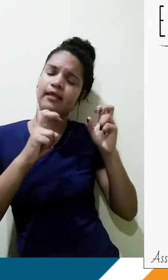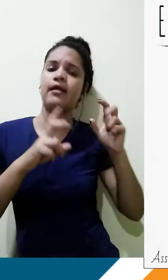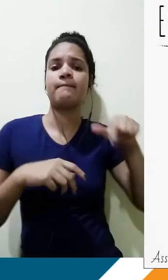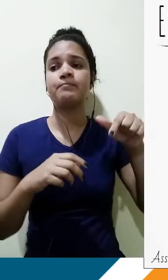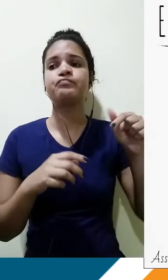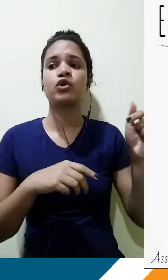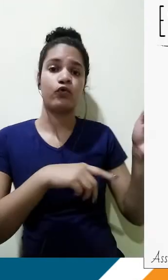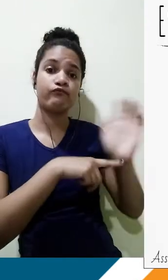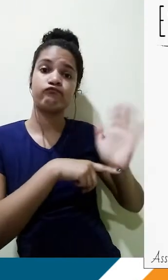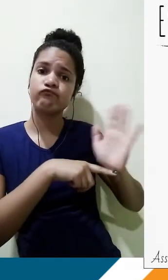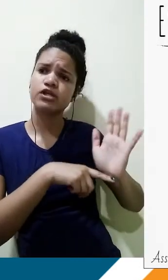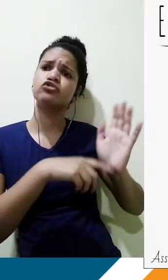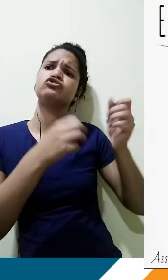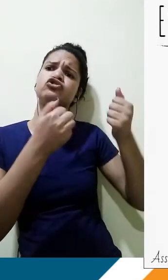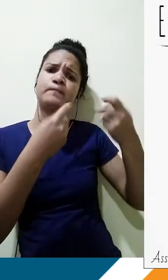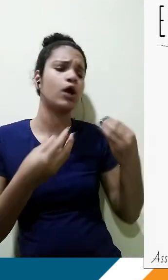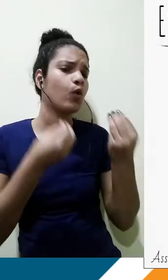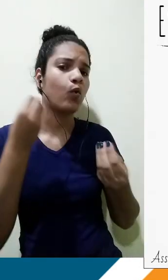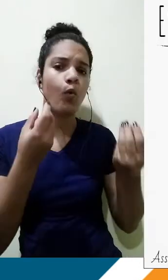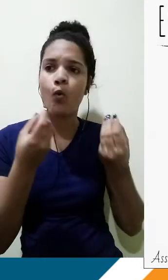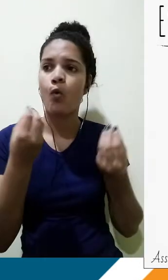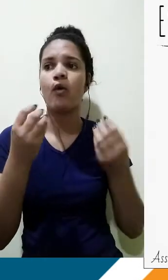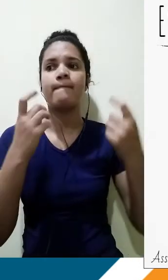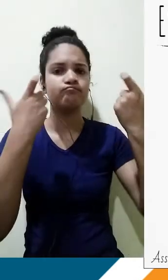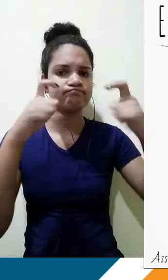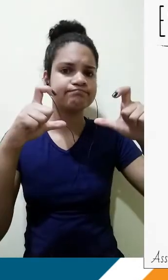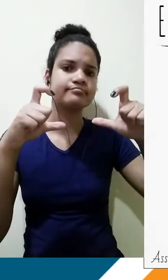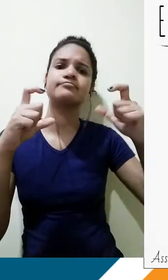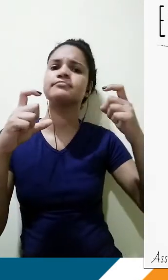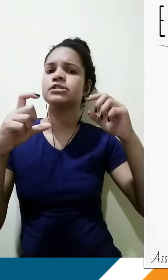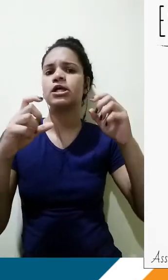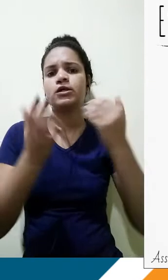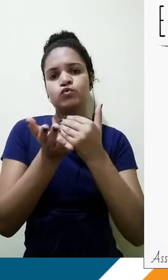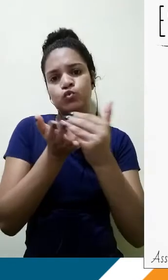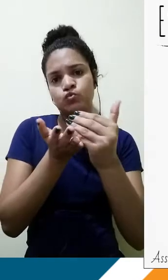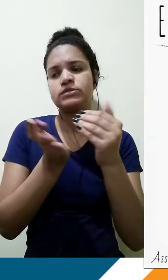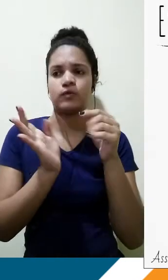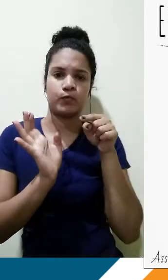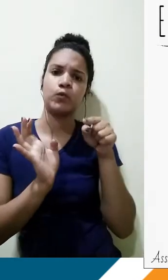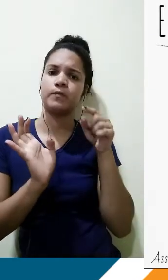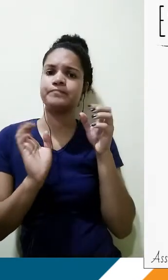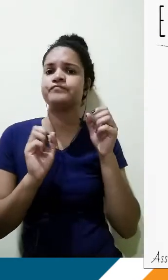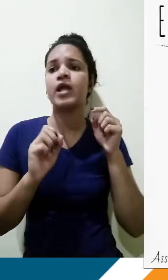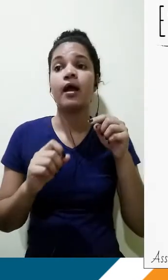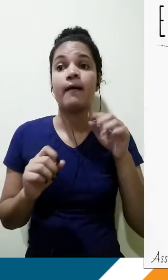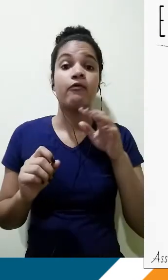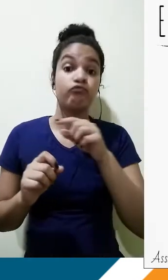sobre a estruturação da introdução, falam com mais detalhe dessas etapas mais cruciais. Beleza? Então, quem ainda não assistiu, não deixem de